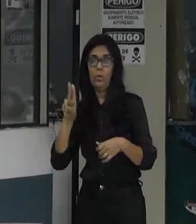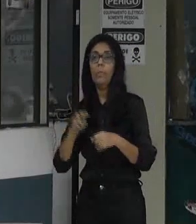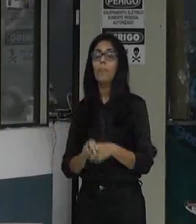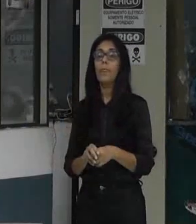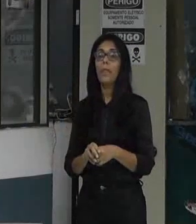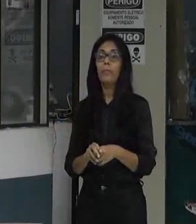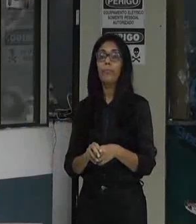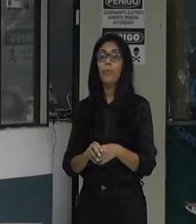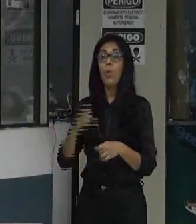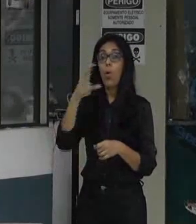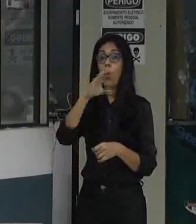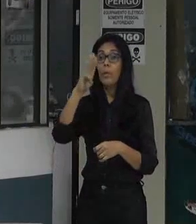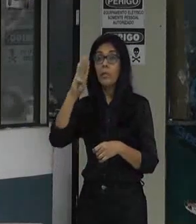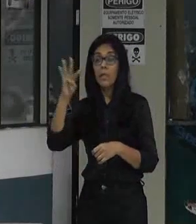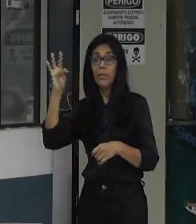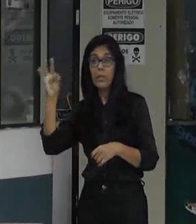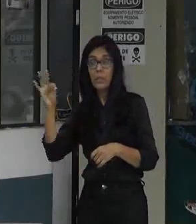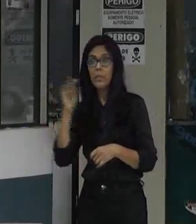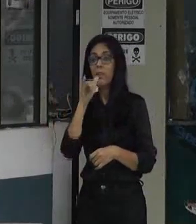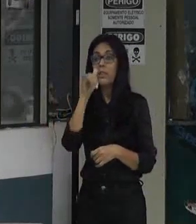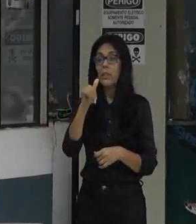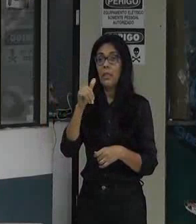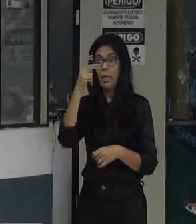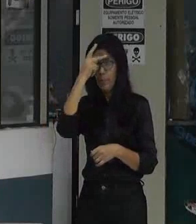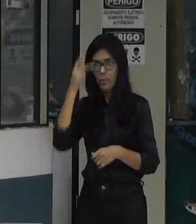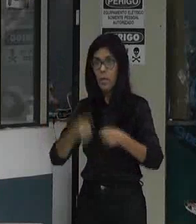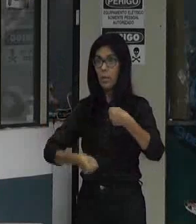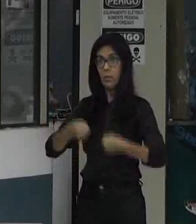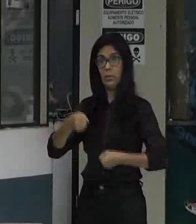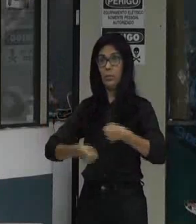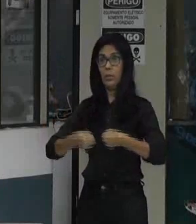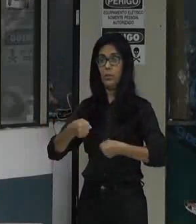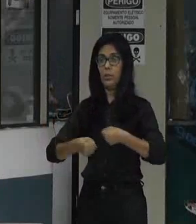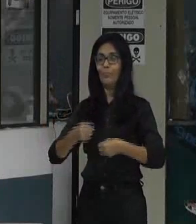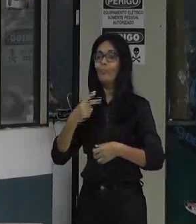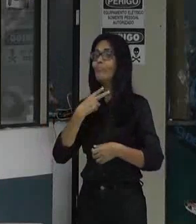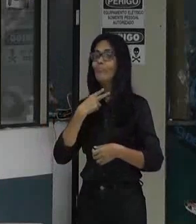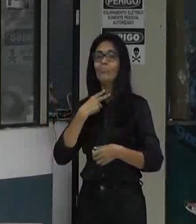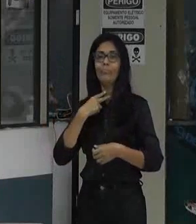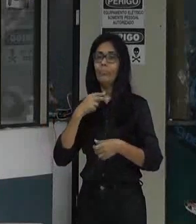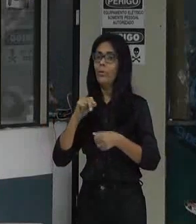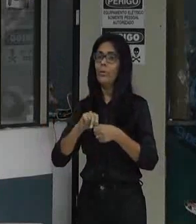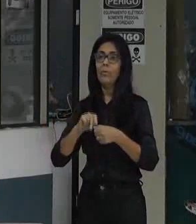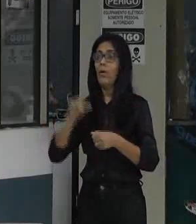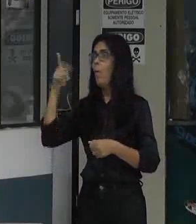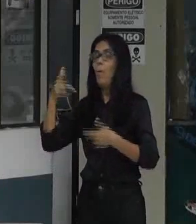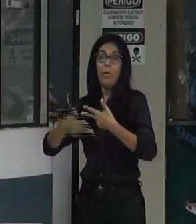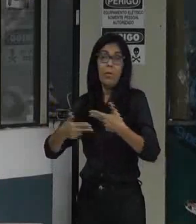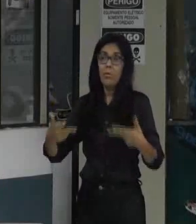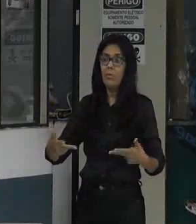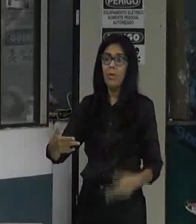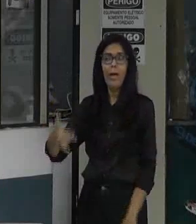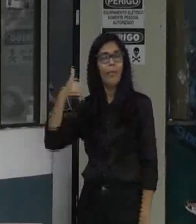diz, que enquanto você estiver dirigindo, você não pode fazer nenhuma outra ação. Você não pode pegar o telefone, você não